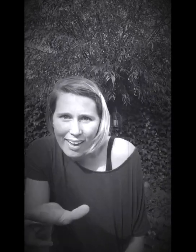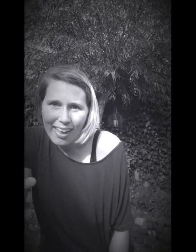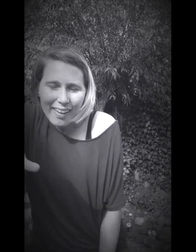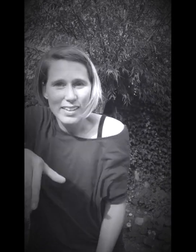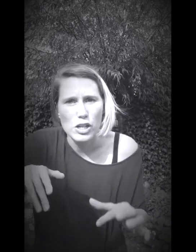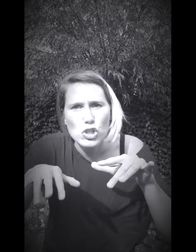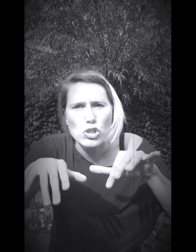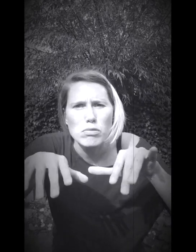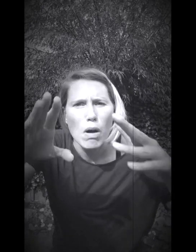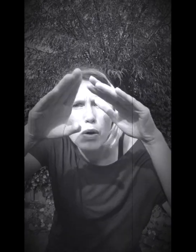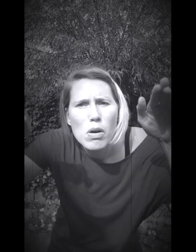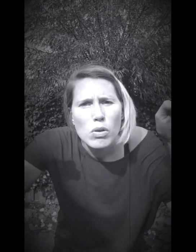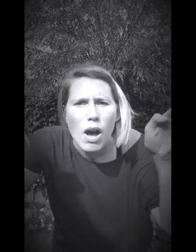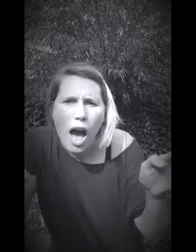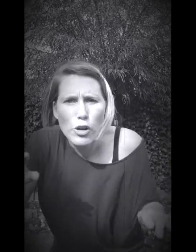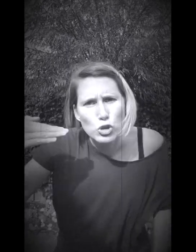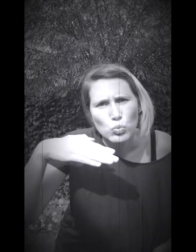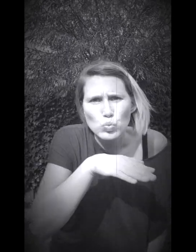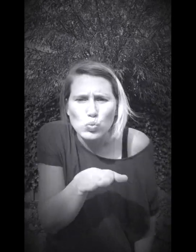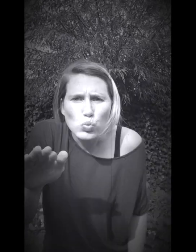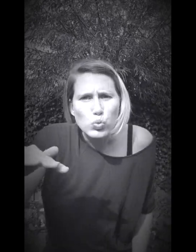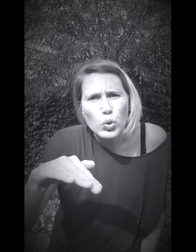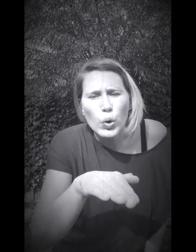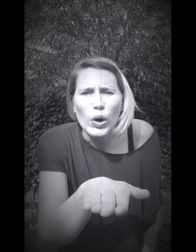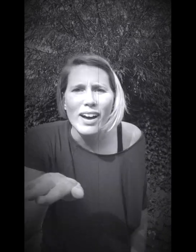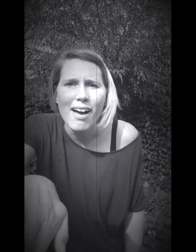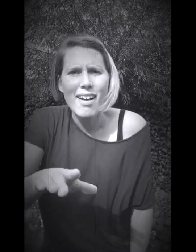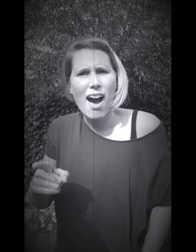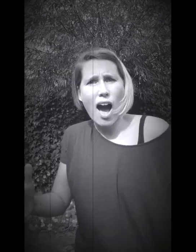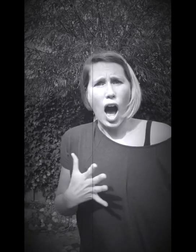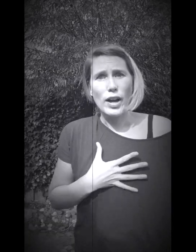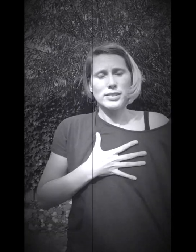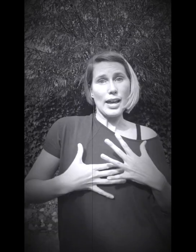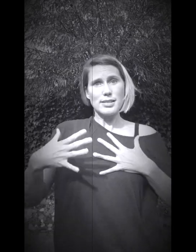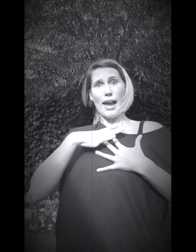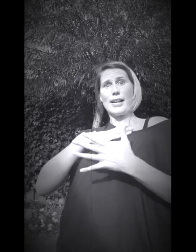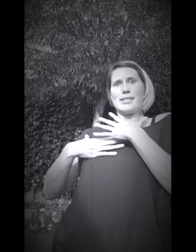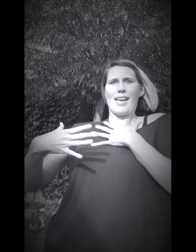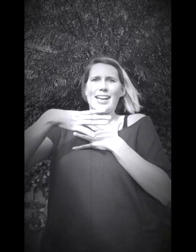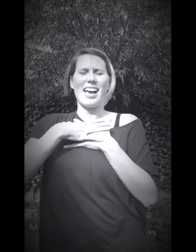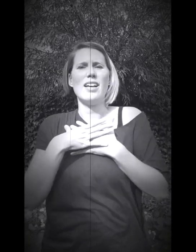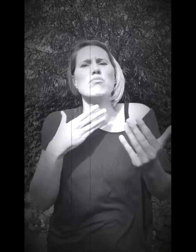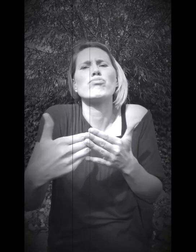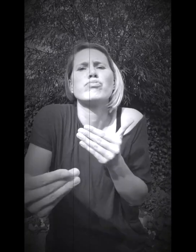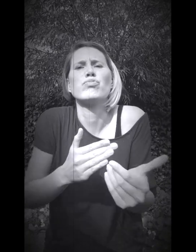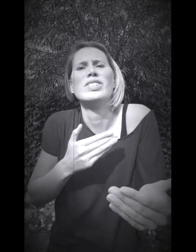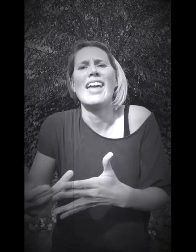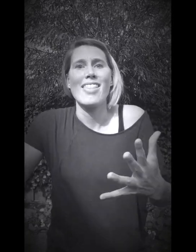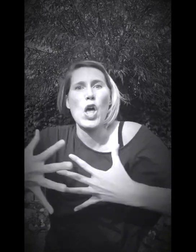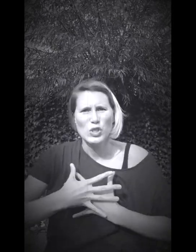Laat me lekker door een spookhuis gaan Als ik een beetje schrik, schrik, schrik Dan geef me dat echt een